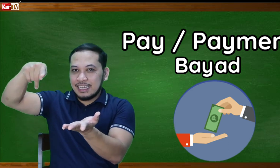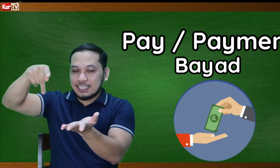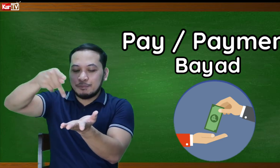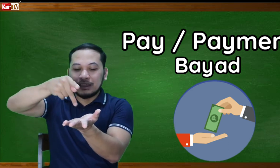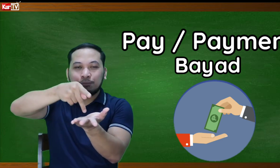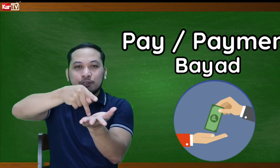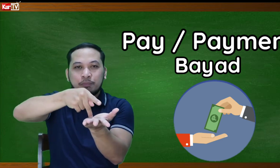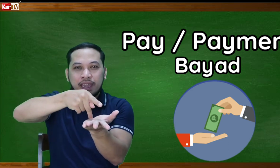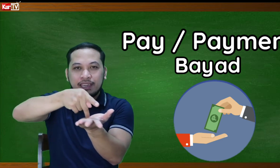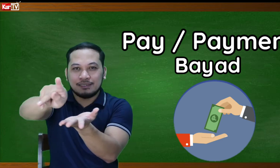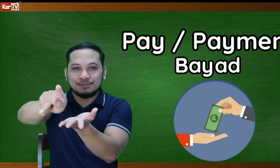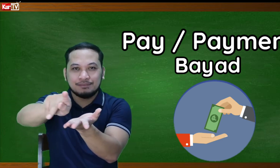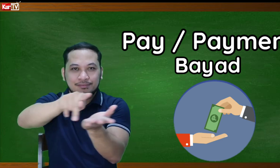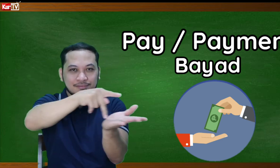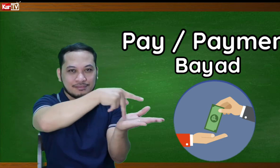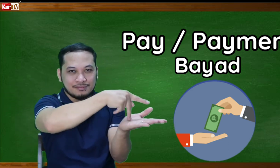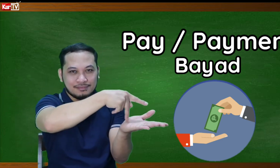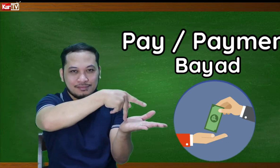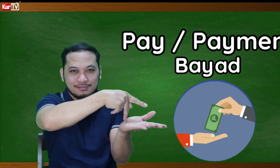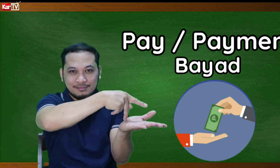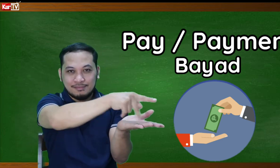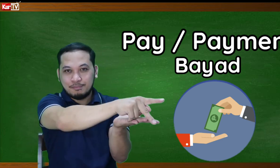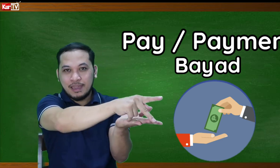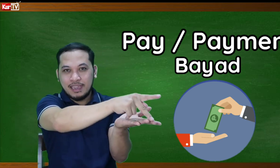-letter P, tapos pay. Pay.